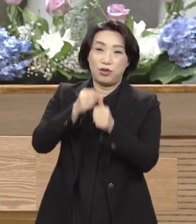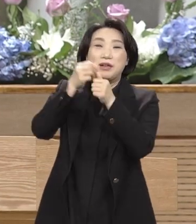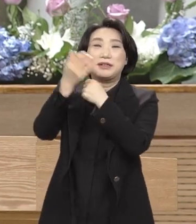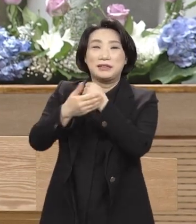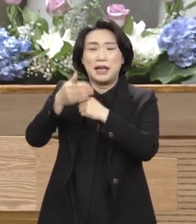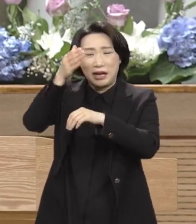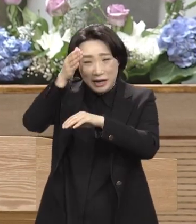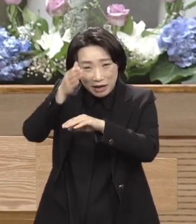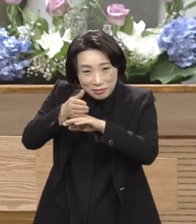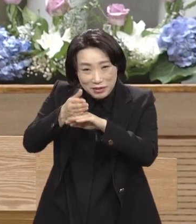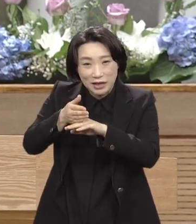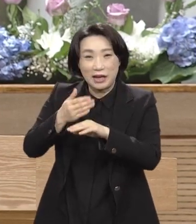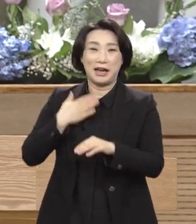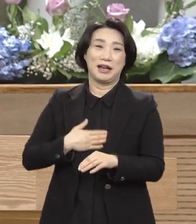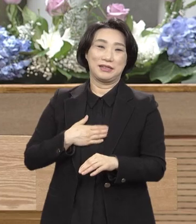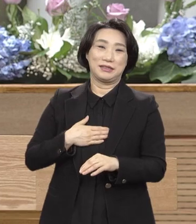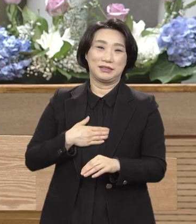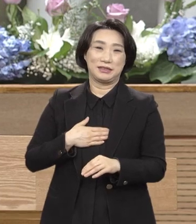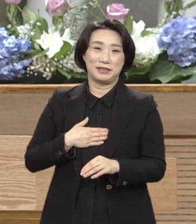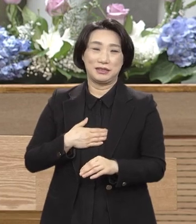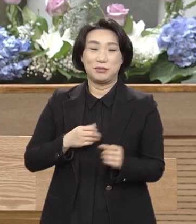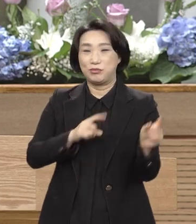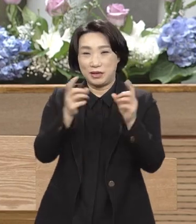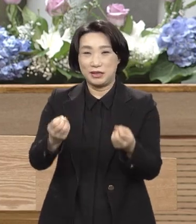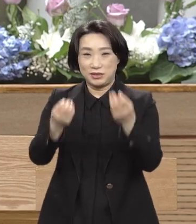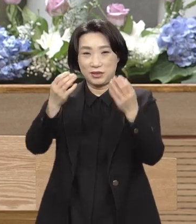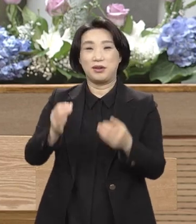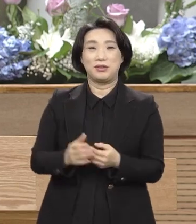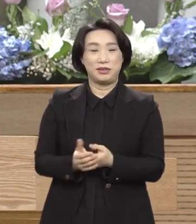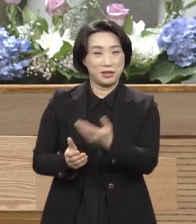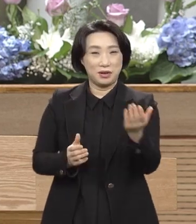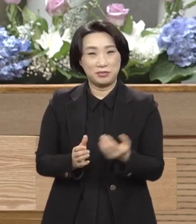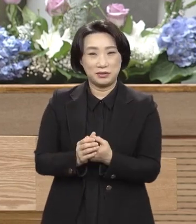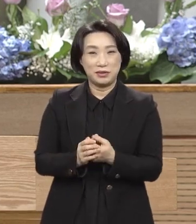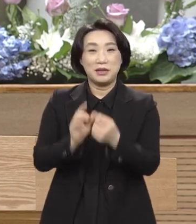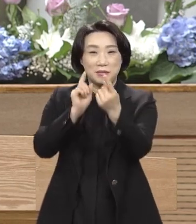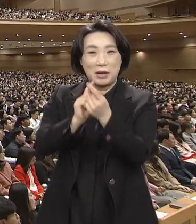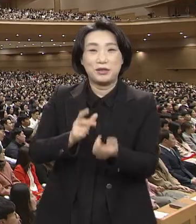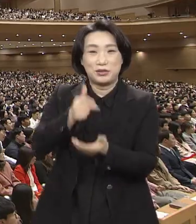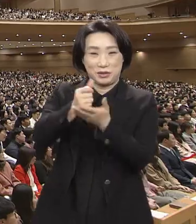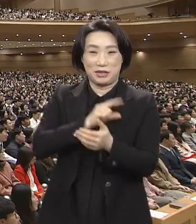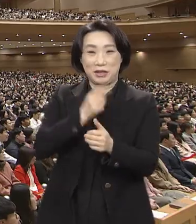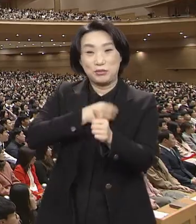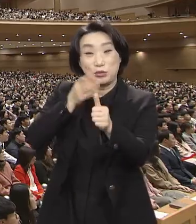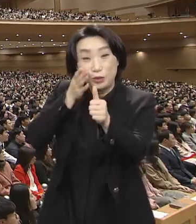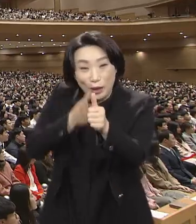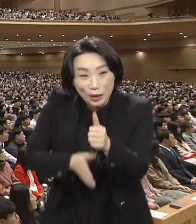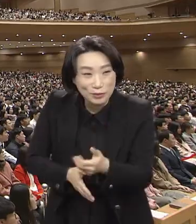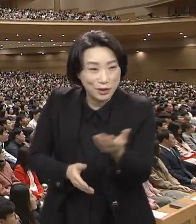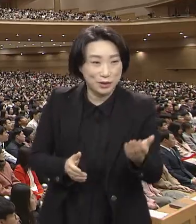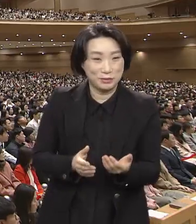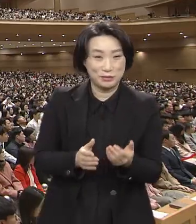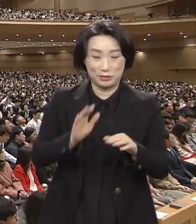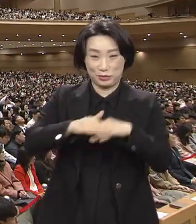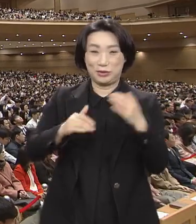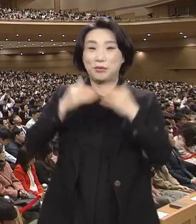감사할 줄 아는 부활절이 되기를 주님의 이름으로 칙하합니다 두 손 번쩍 들고